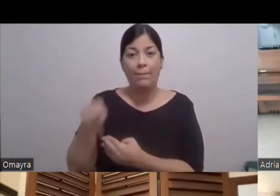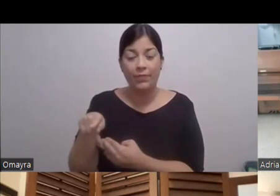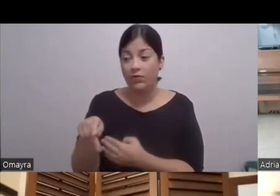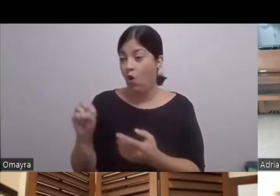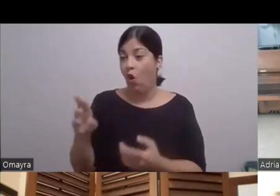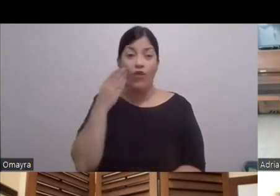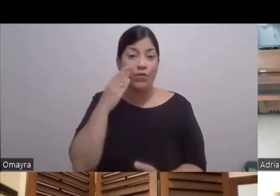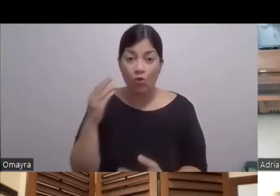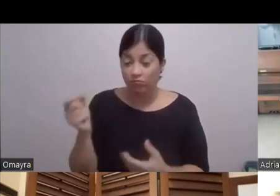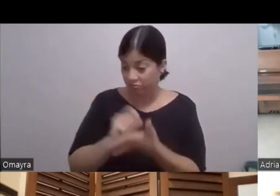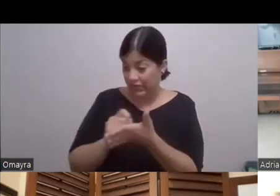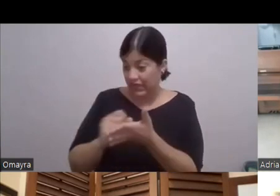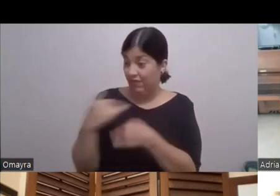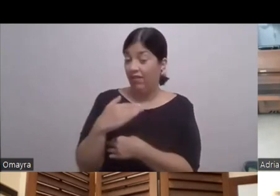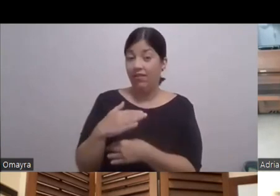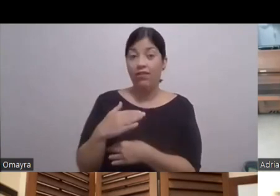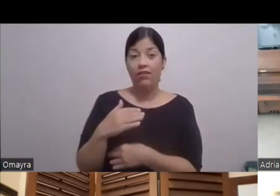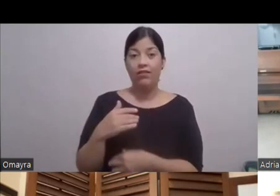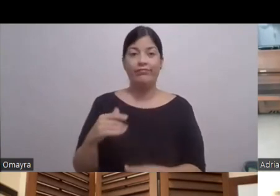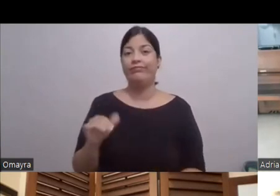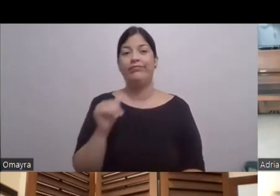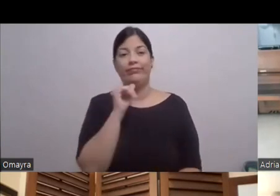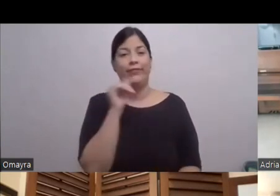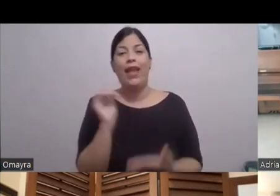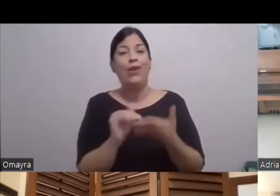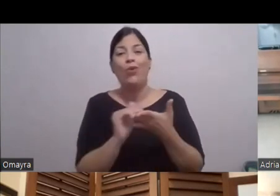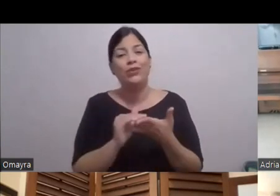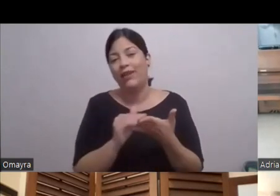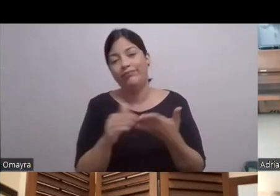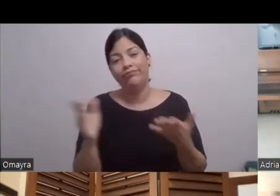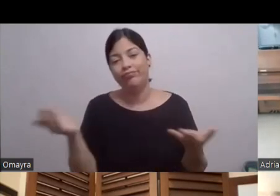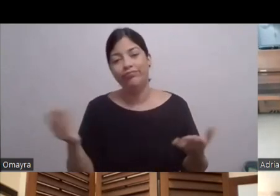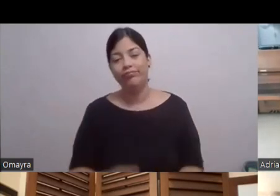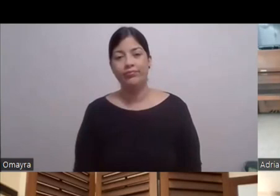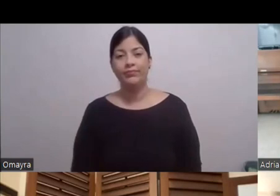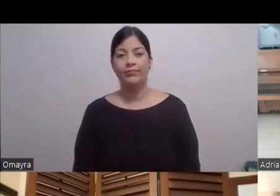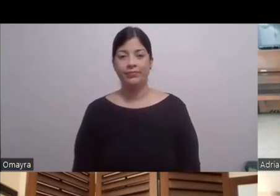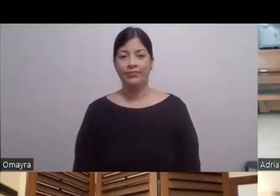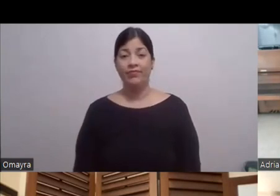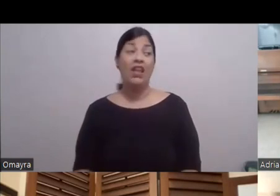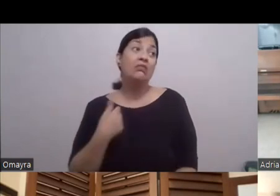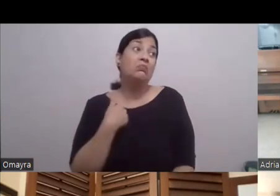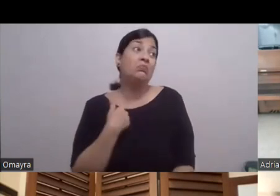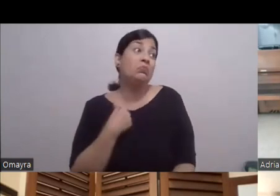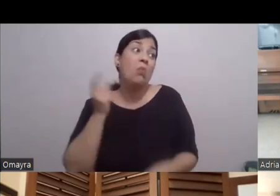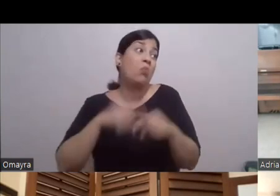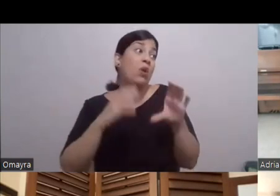gana Tú sabes Ahora yo creo que esa excusa No existe Pero bueno Sí No existe excusa Va a decir que No te pude comunicar contigo Pero